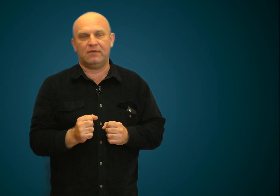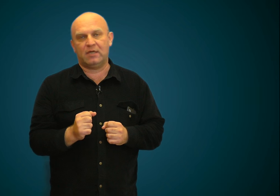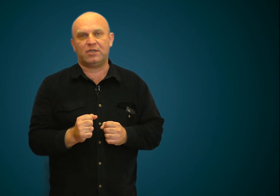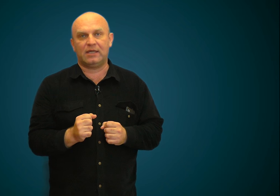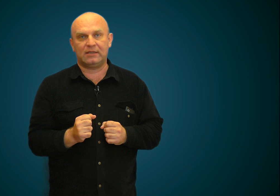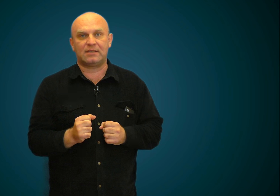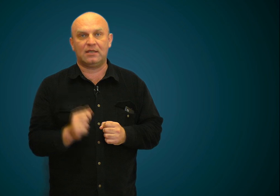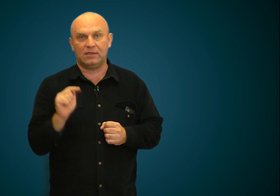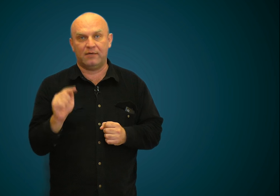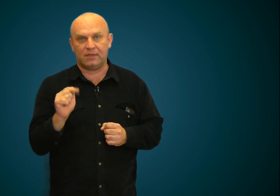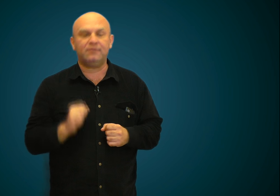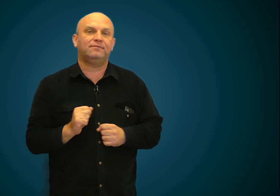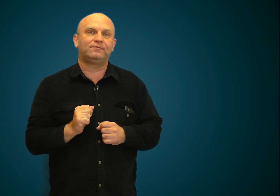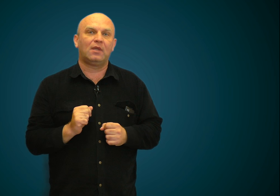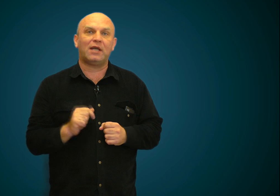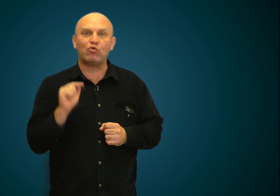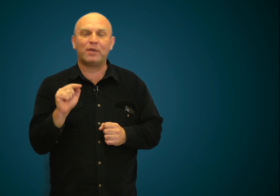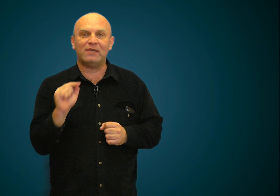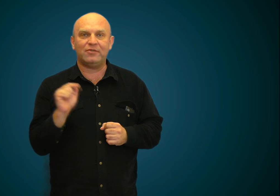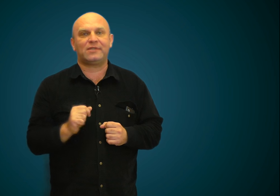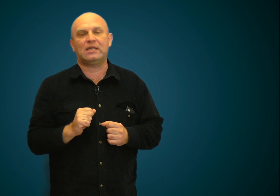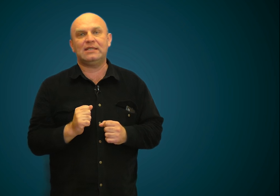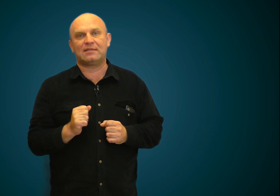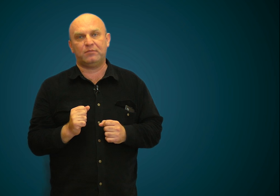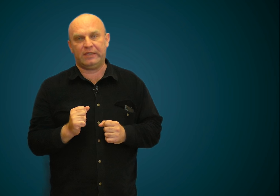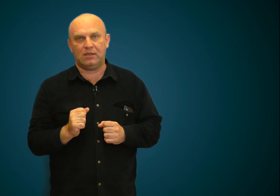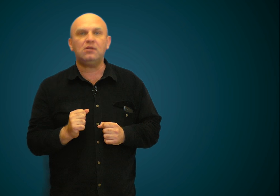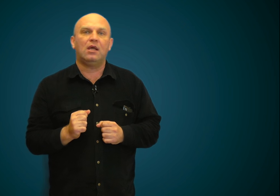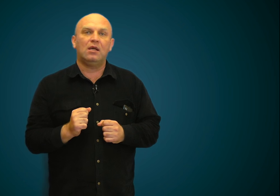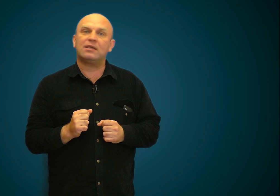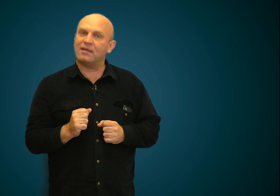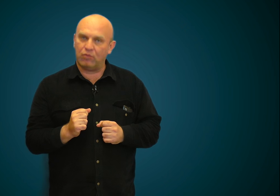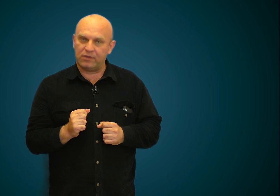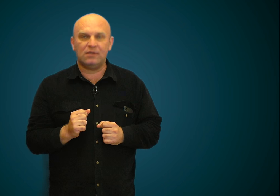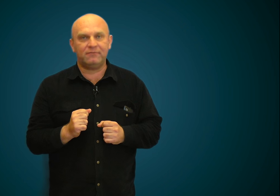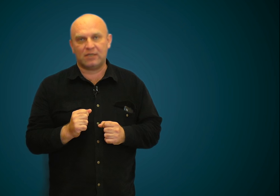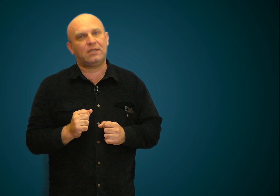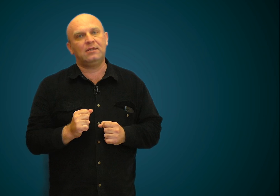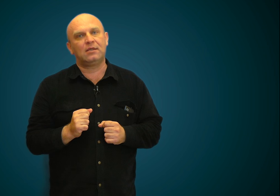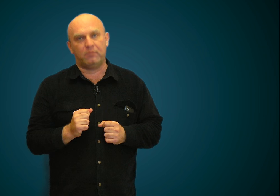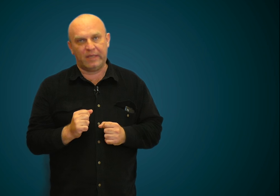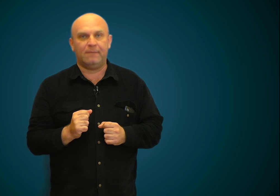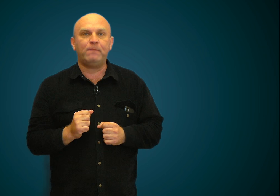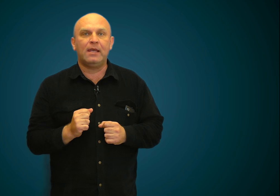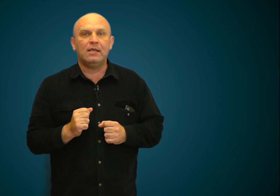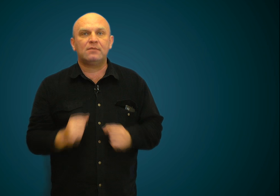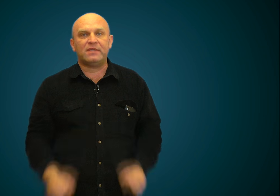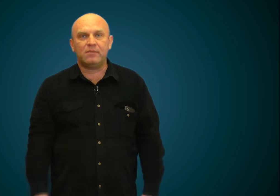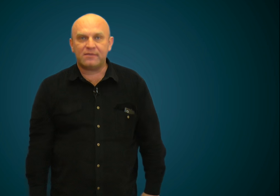ваших ораторских навыков, как управленческой дисциплины, разработаны вашей компанией. Спасибо за